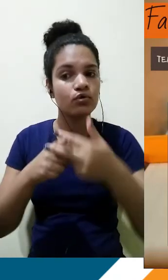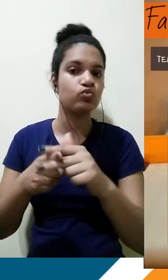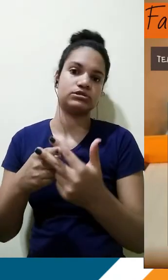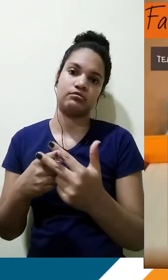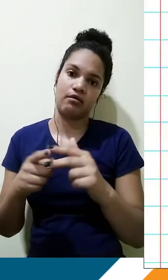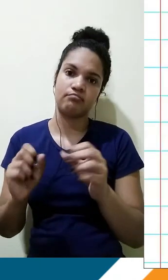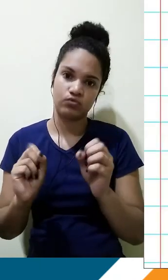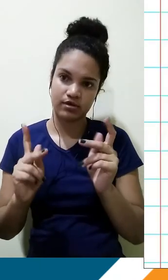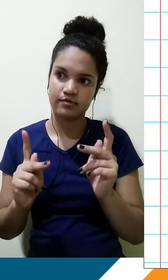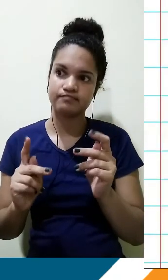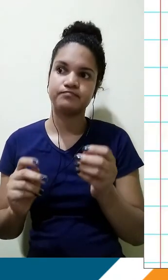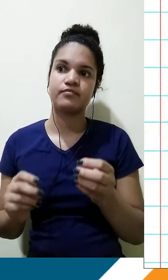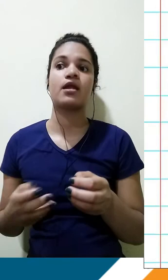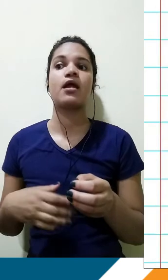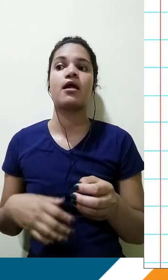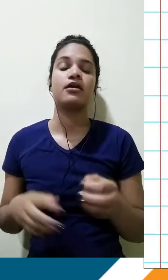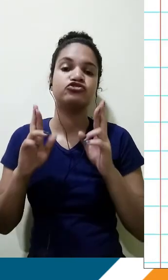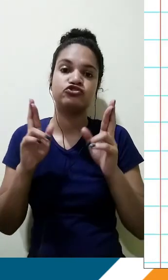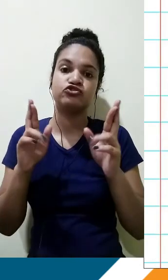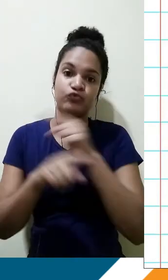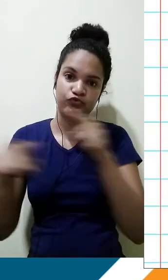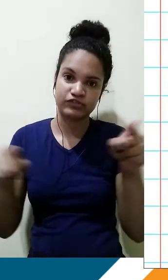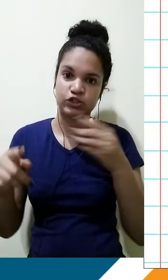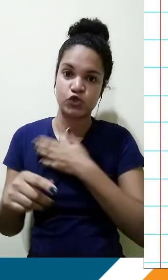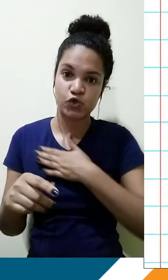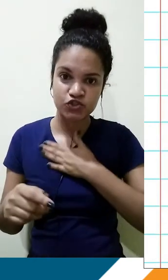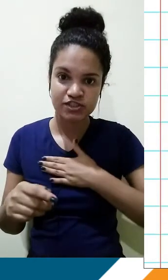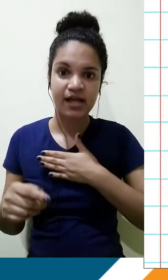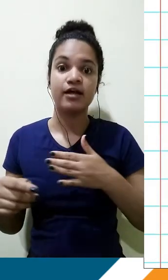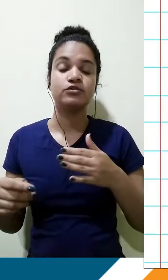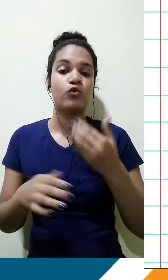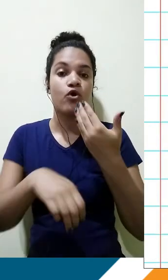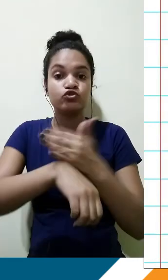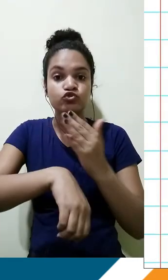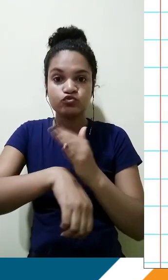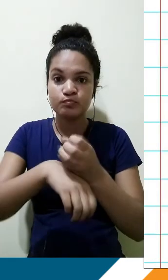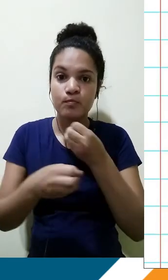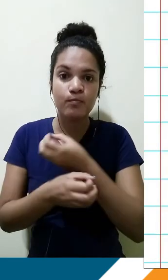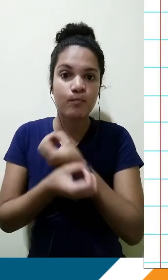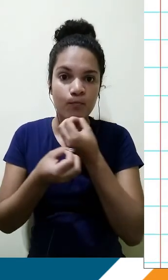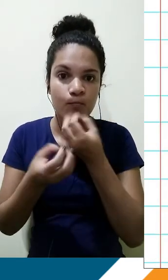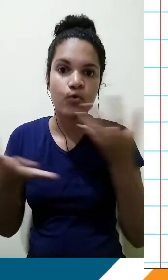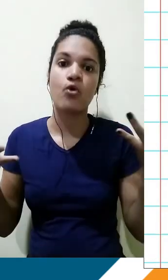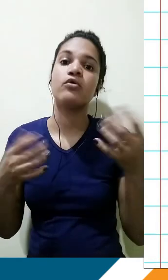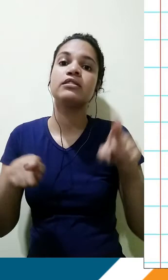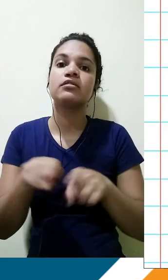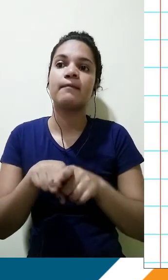Bom, é isso, espero que vocês tenham gostado, tenham ótimos estudos, não deixem de acompanhar os outros vídeos, agradeço aqui a presença, a